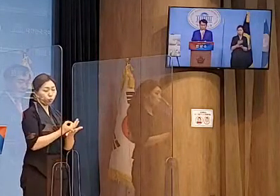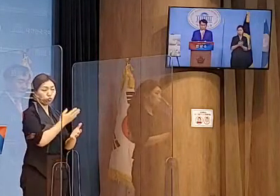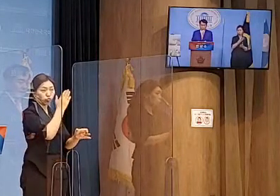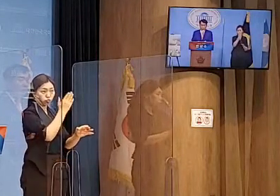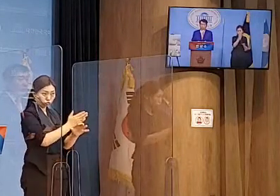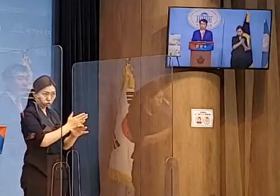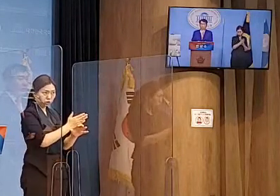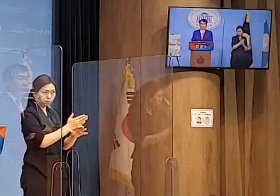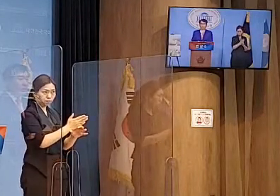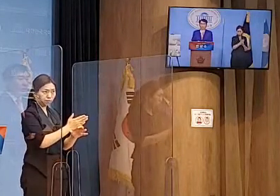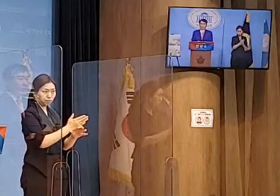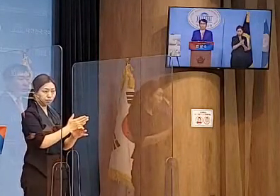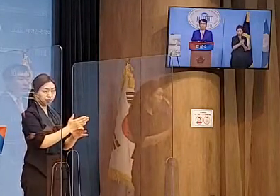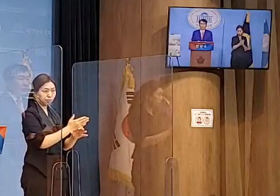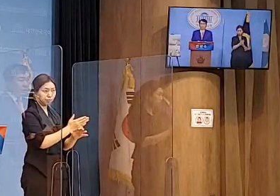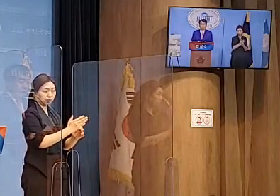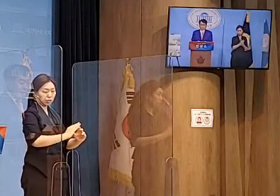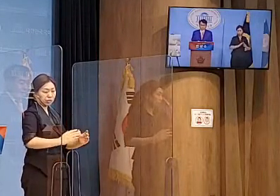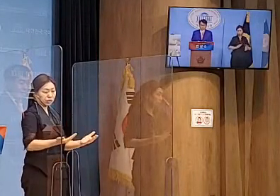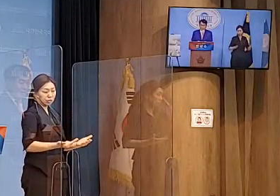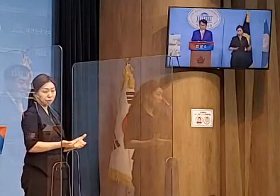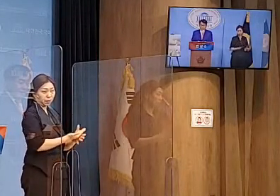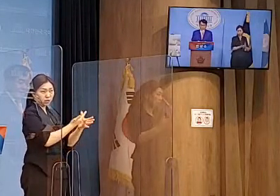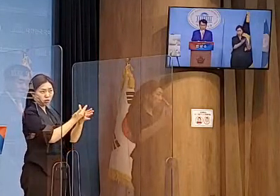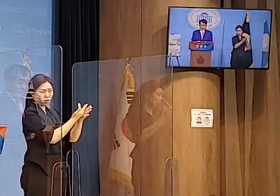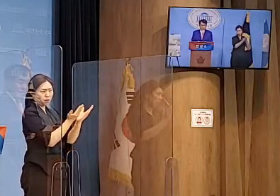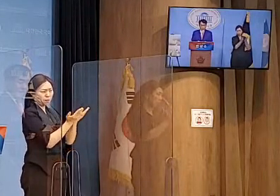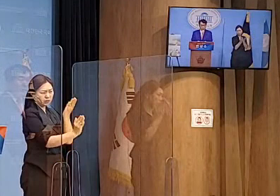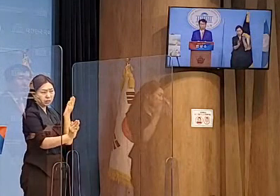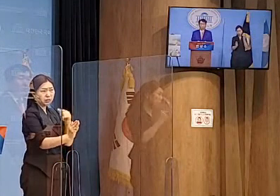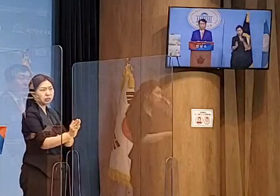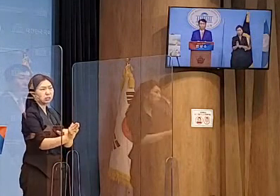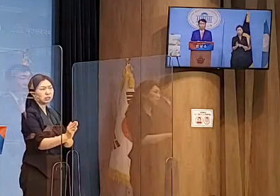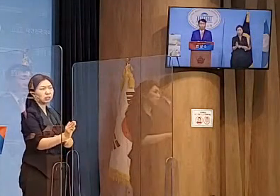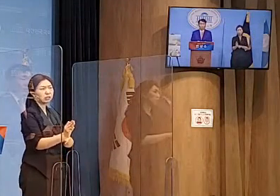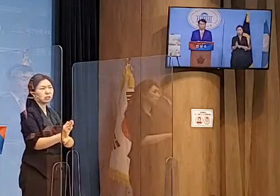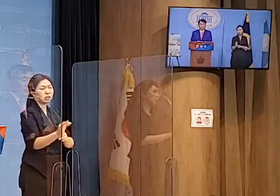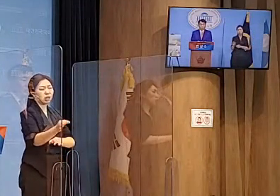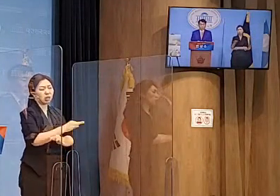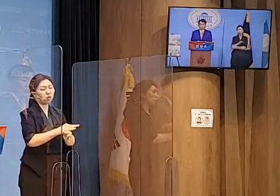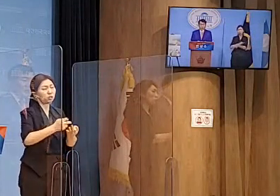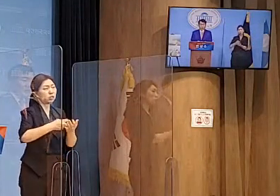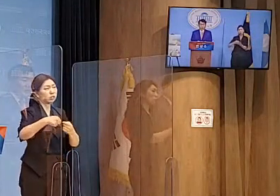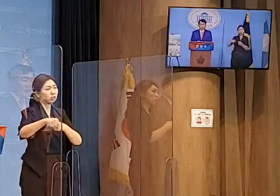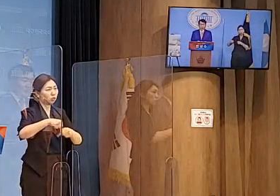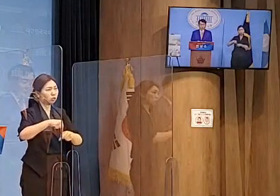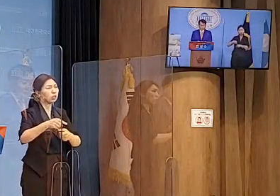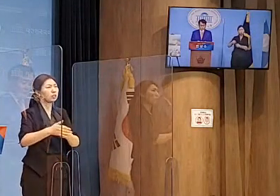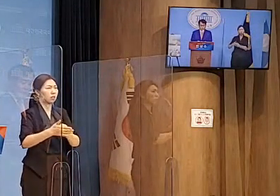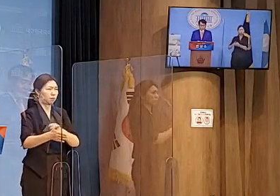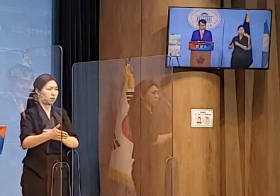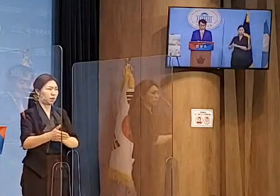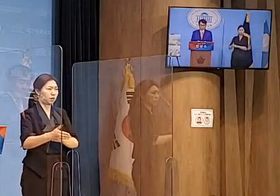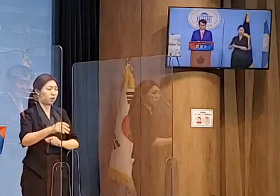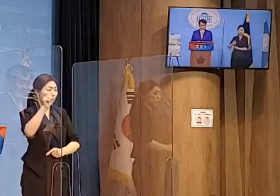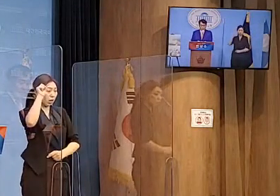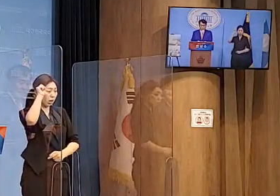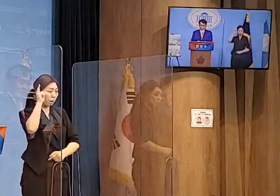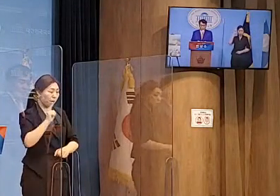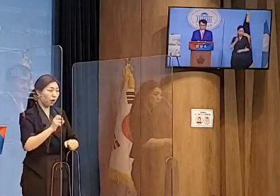소득주도성장이라는 실정에 맞지 않는 경제 정책으로 급격한 임금 인상,